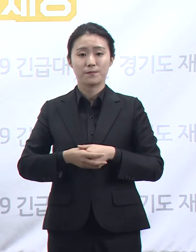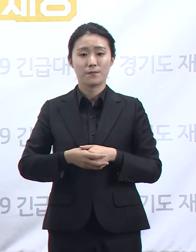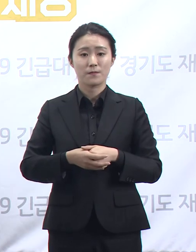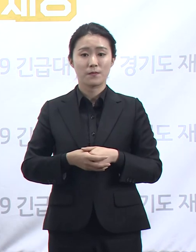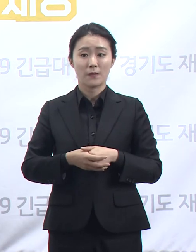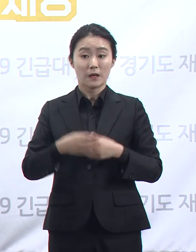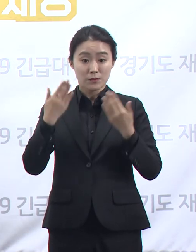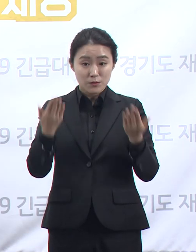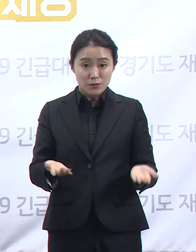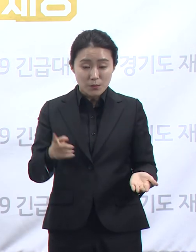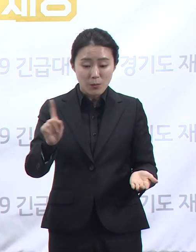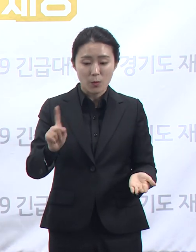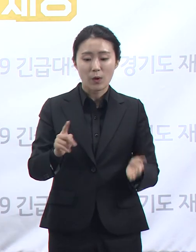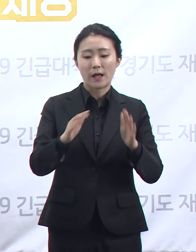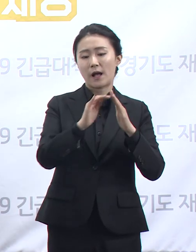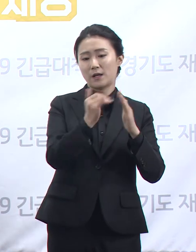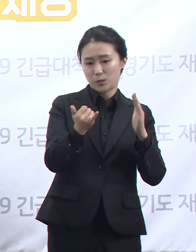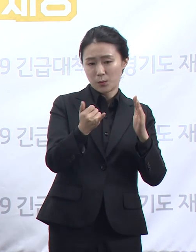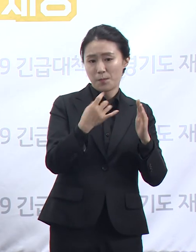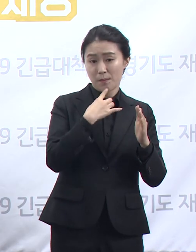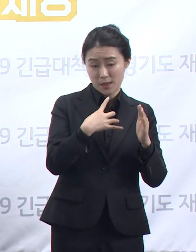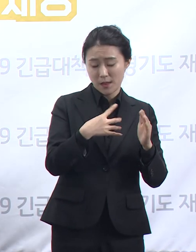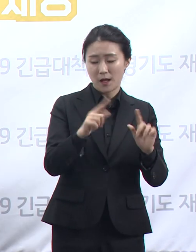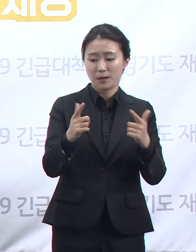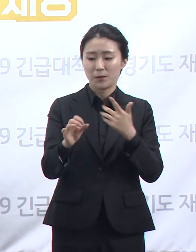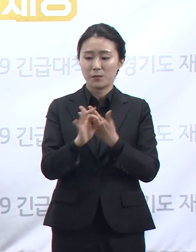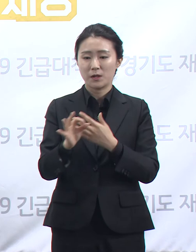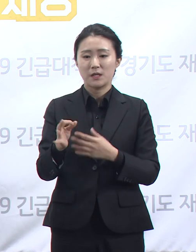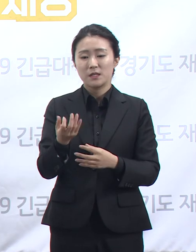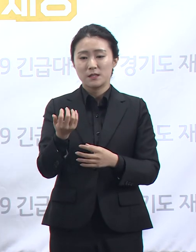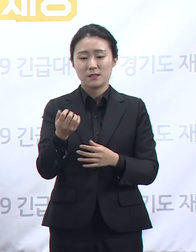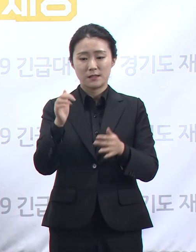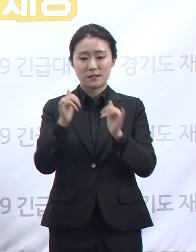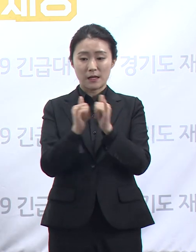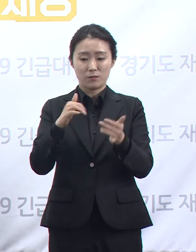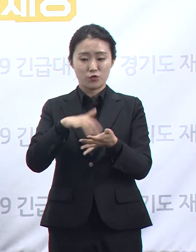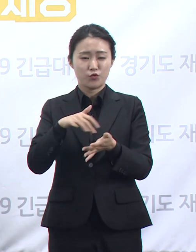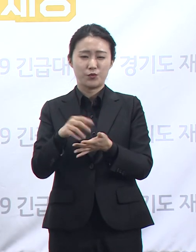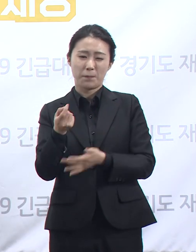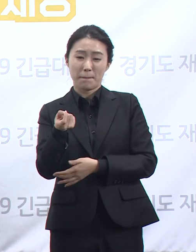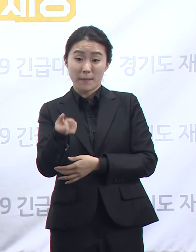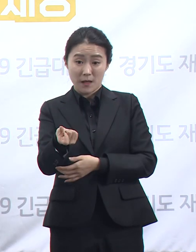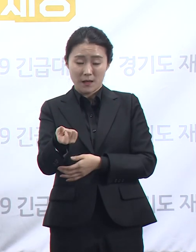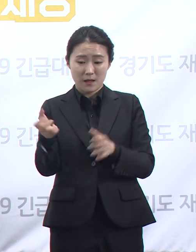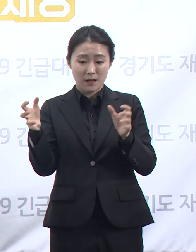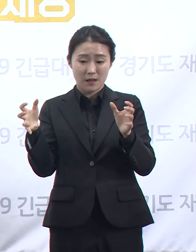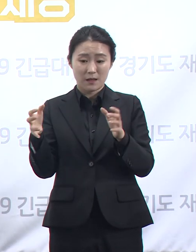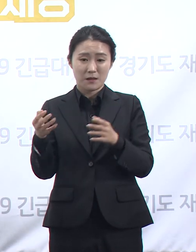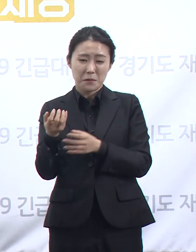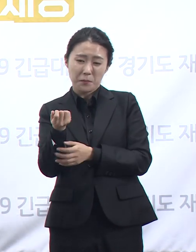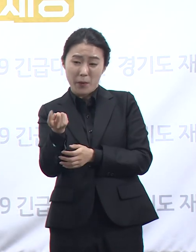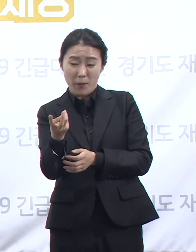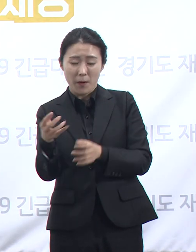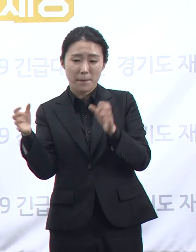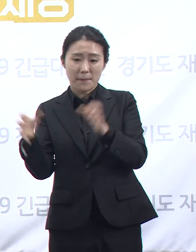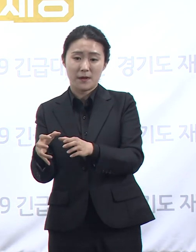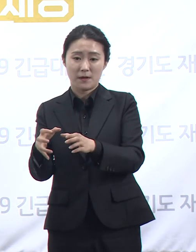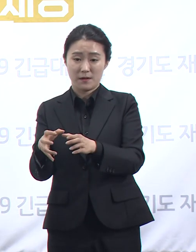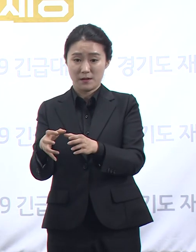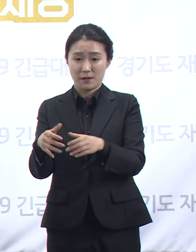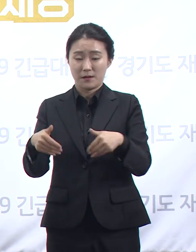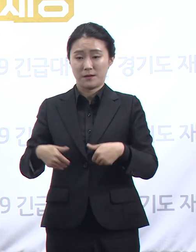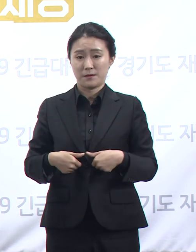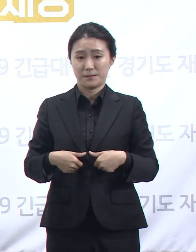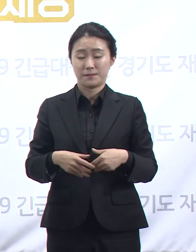단위 또는 소규모로 혼잡한 여행지나 혼잡한 시간대는 피해서 가능한 개별 차량을 이용하여 이동하는 것이 필요합니다.